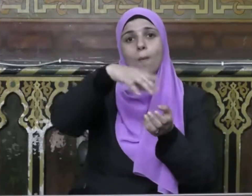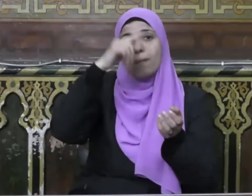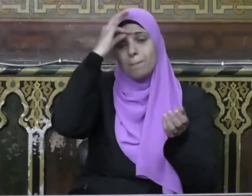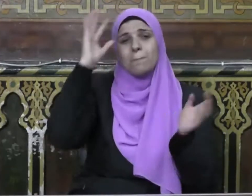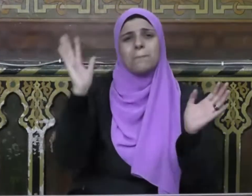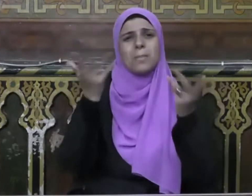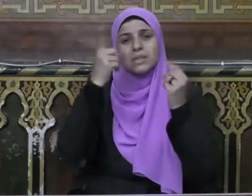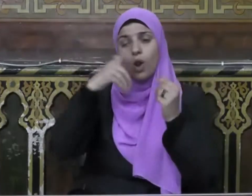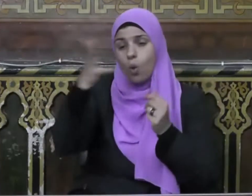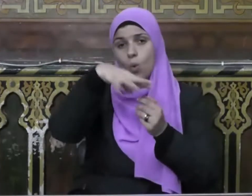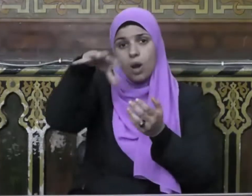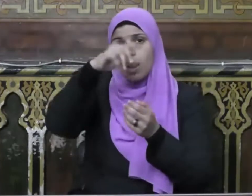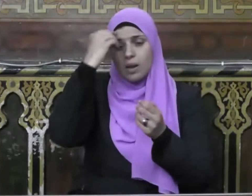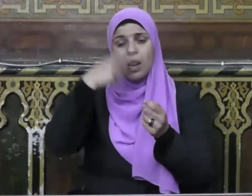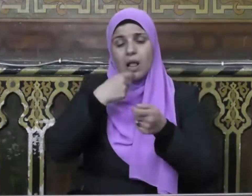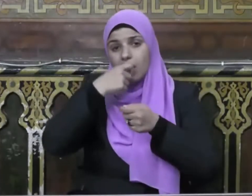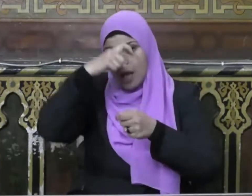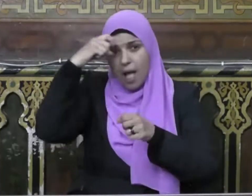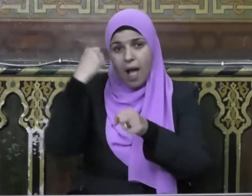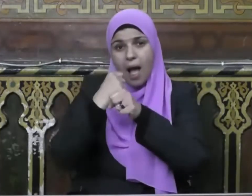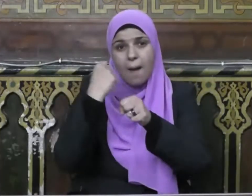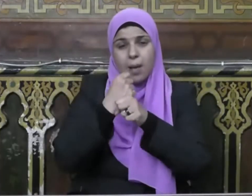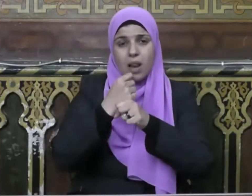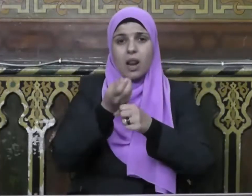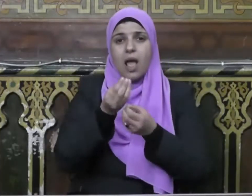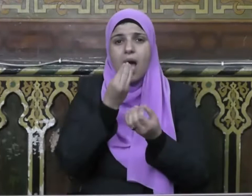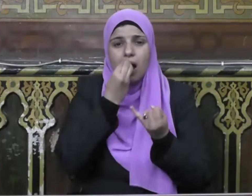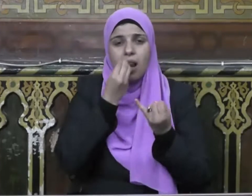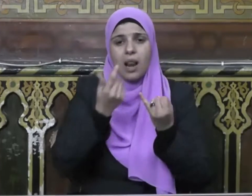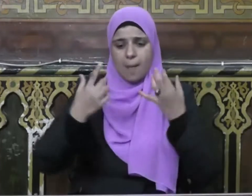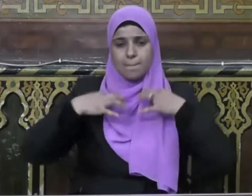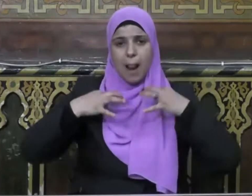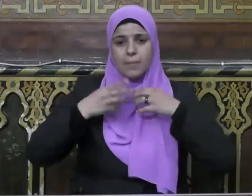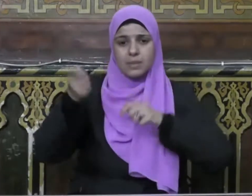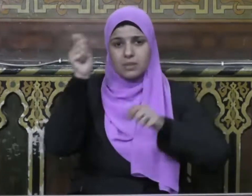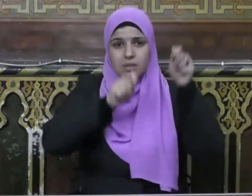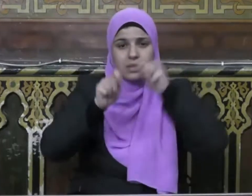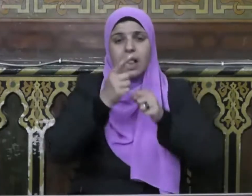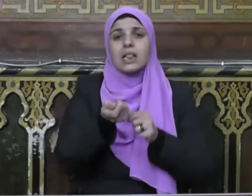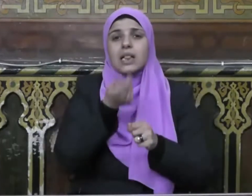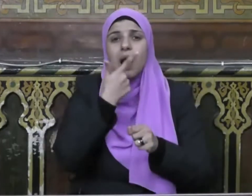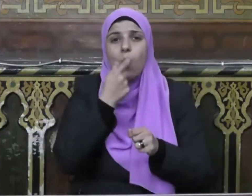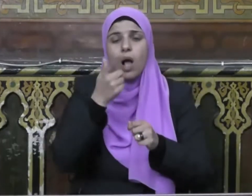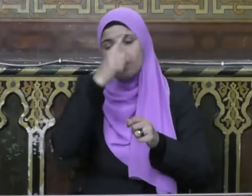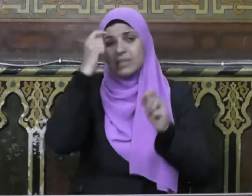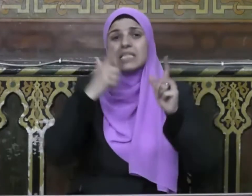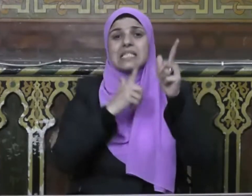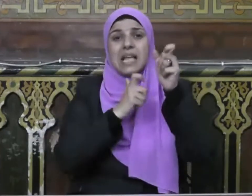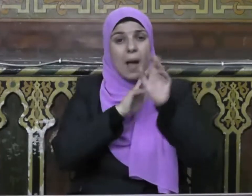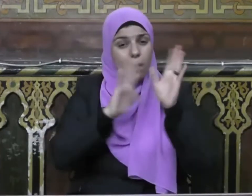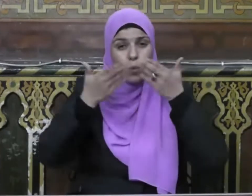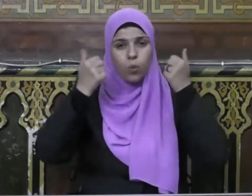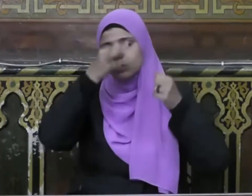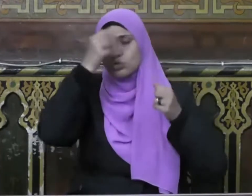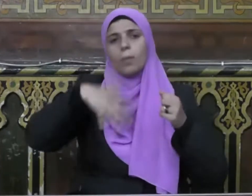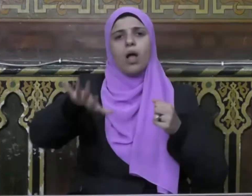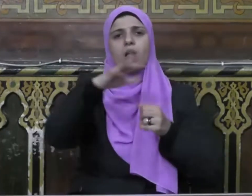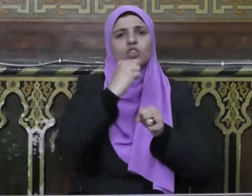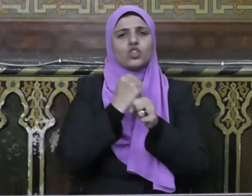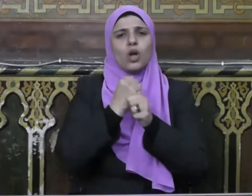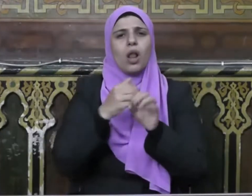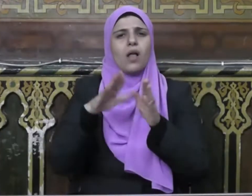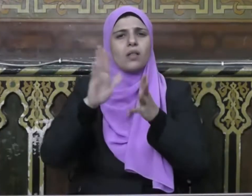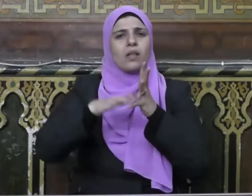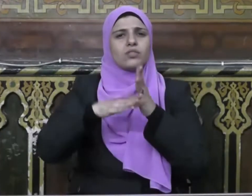التي لا تملك ولا تنتج قوتها وغزاءها وكساءها ودواءها وسلاحها لا